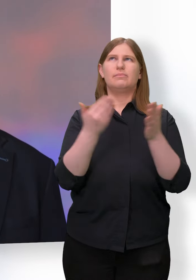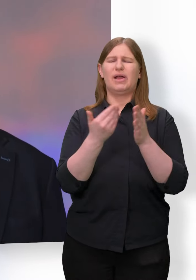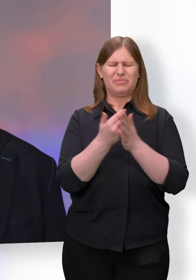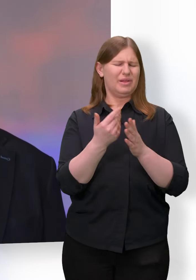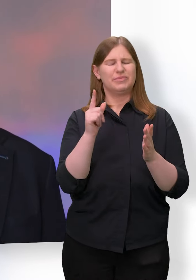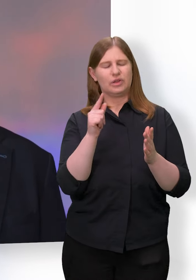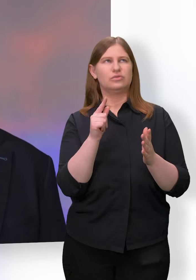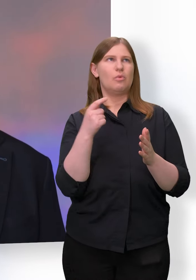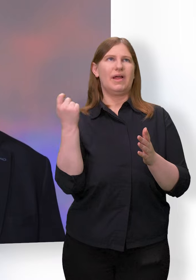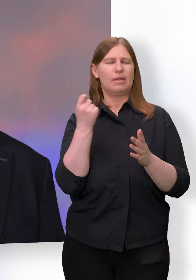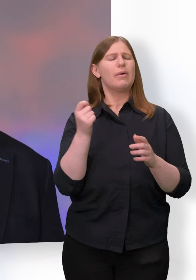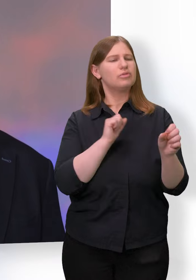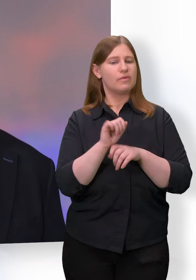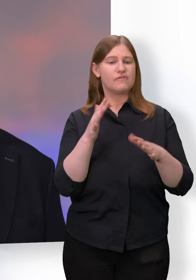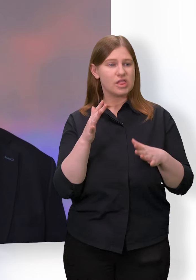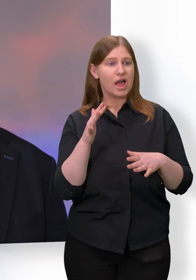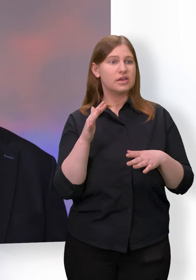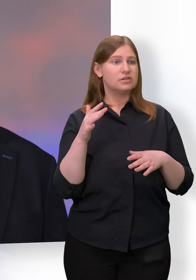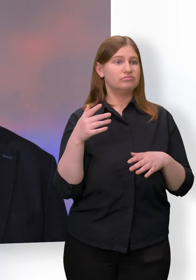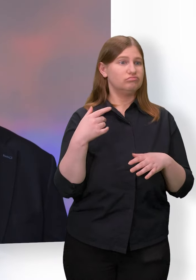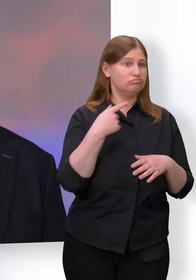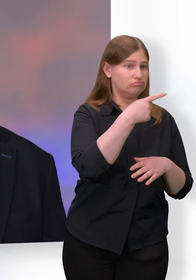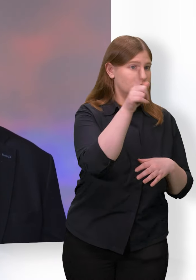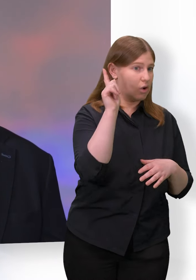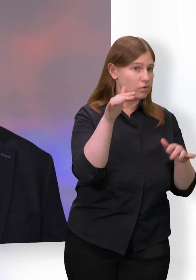Oder sind Sie vielleicht sogar selbst ein Lebensbegleiter für andere?